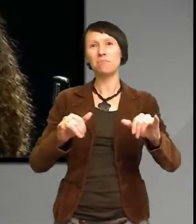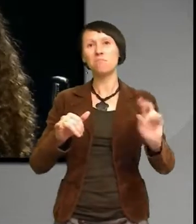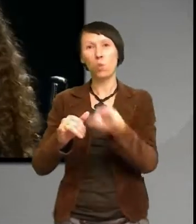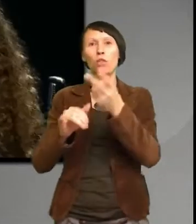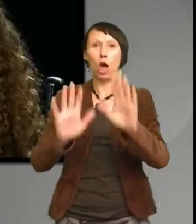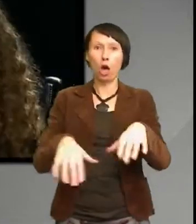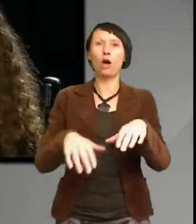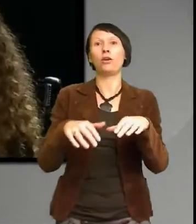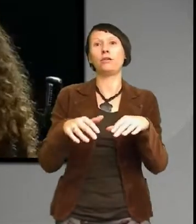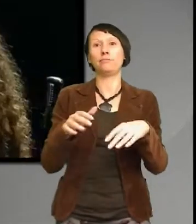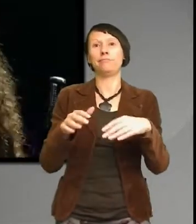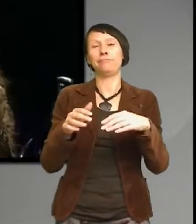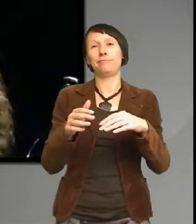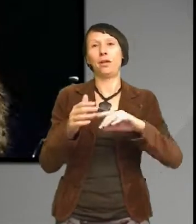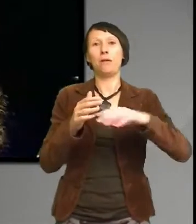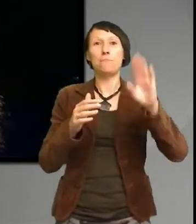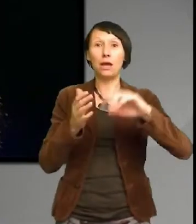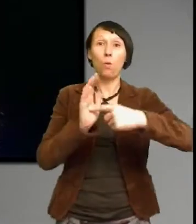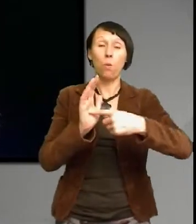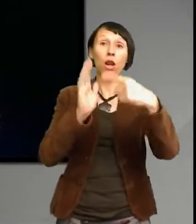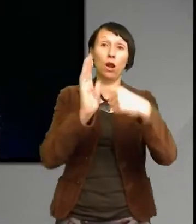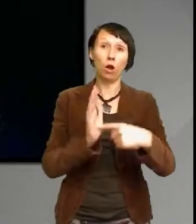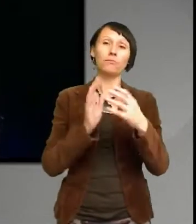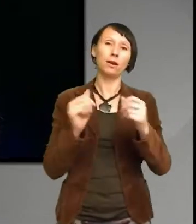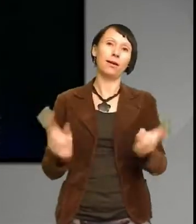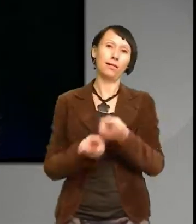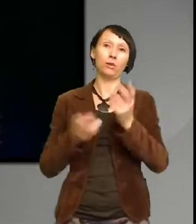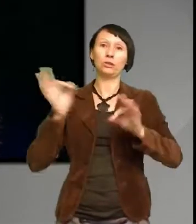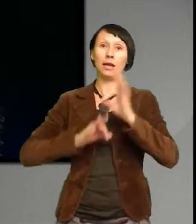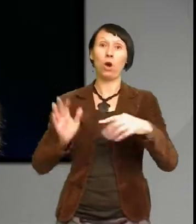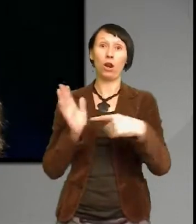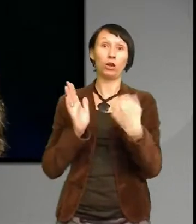är vår kemikalielagstiftning den är fortfarande tandlös och den följs upp dåligt